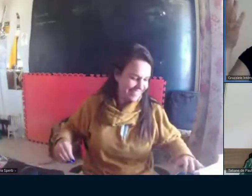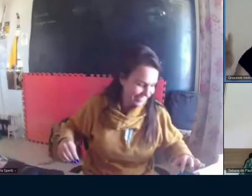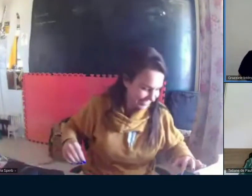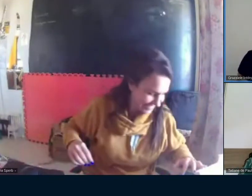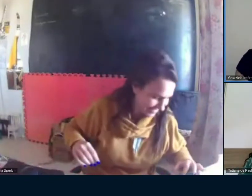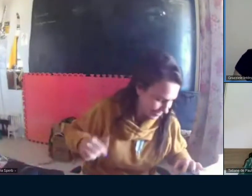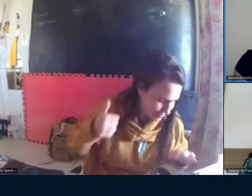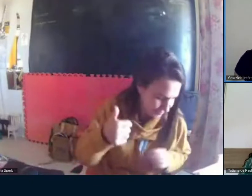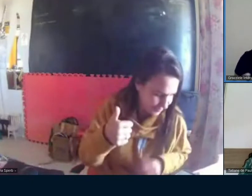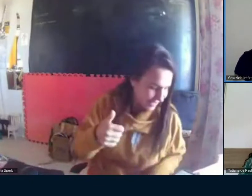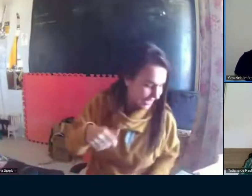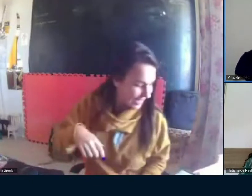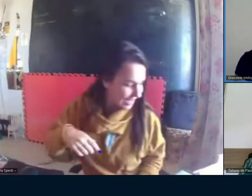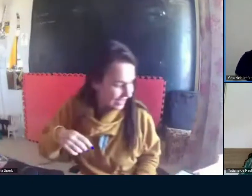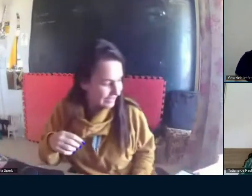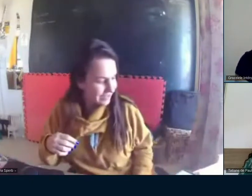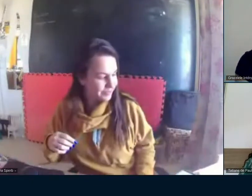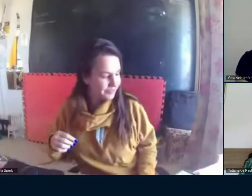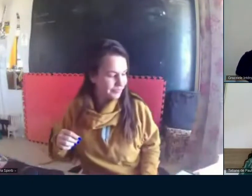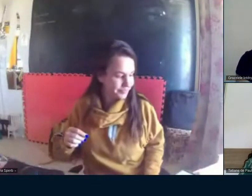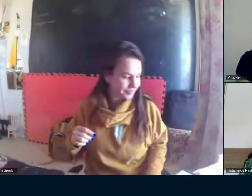Seria a musa da música.